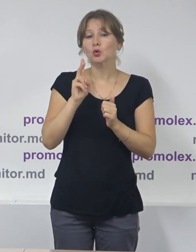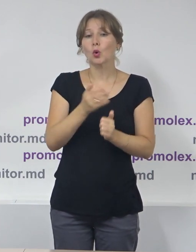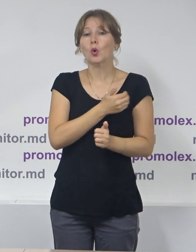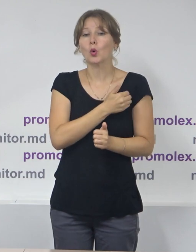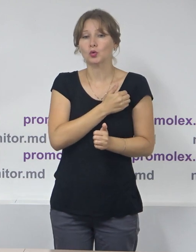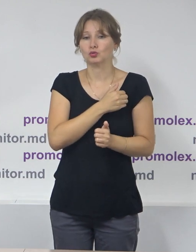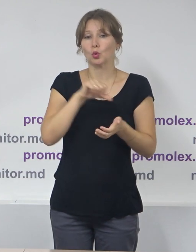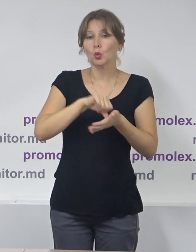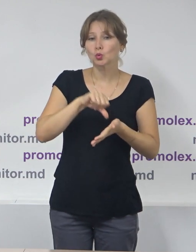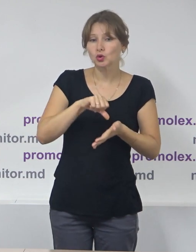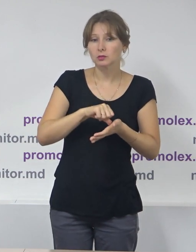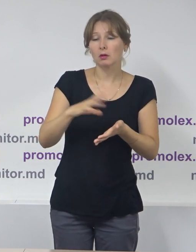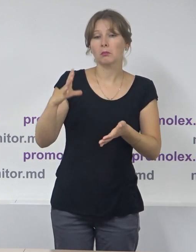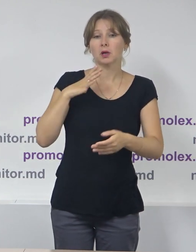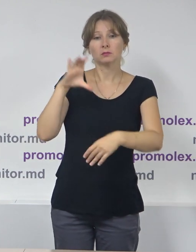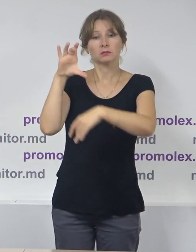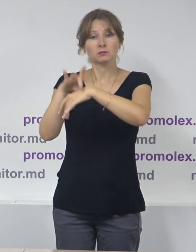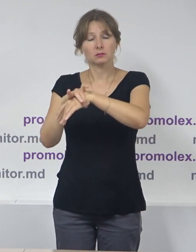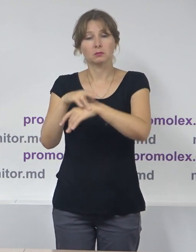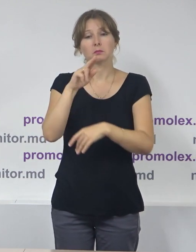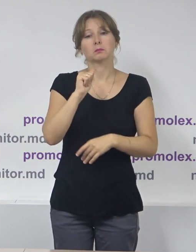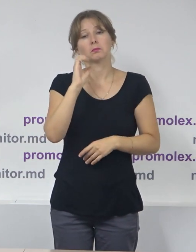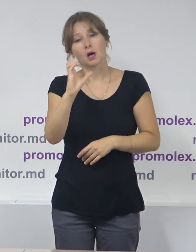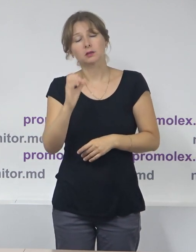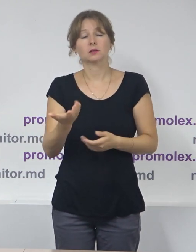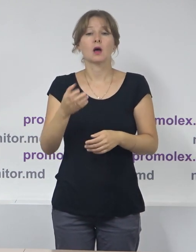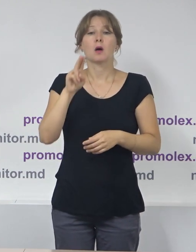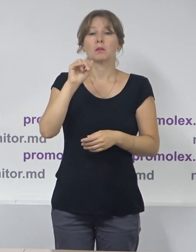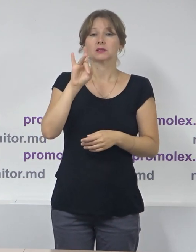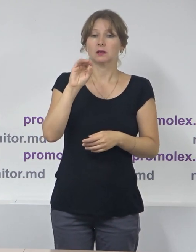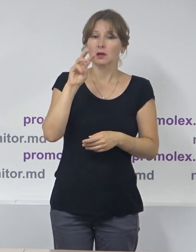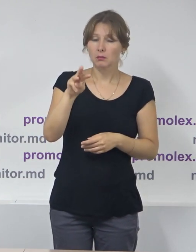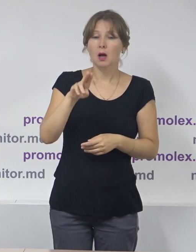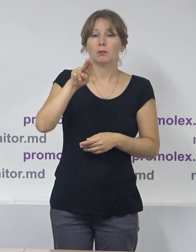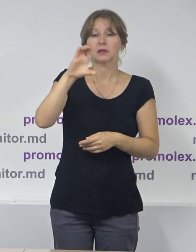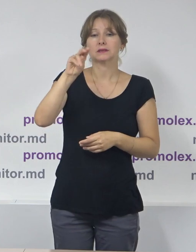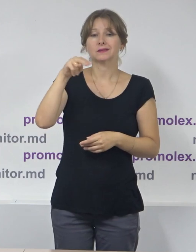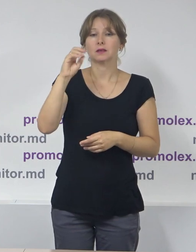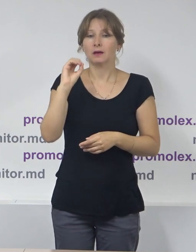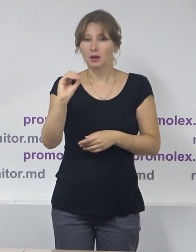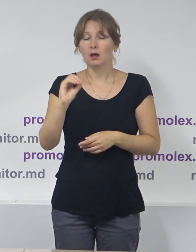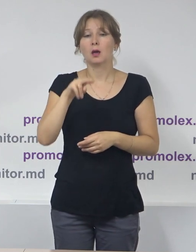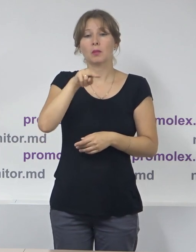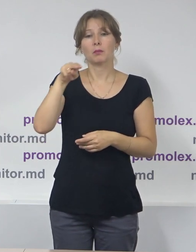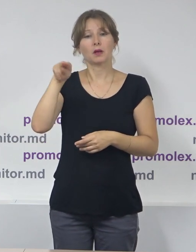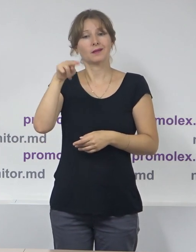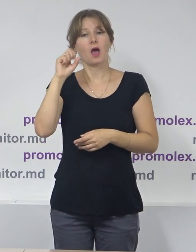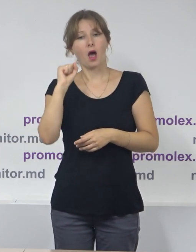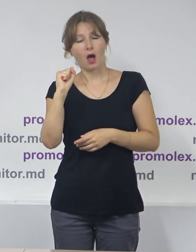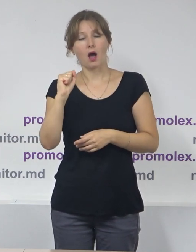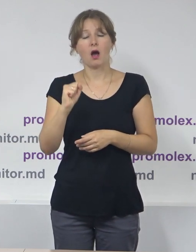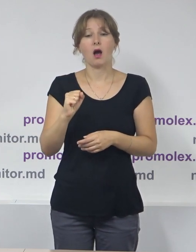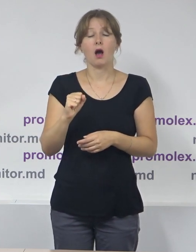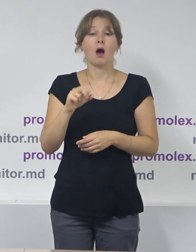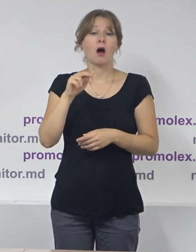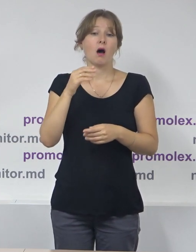cazul partidilor PAS, în cazul PSRME, în cazul PSDE, și în cazul PPDA. Deci, în